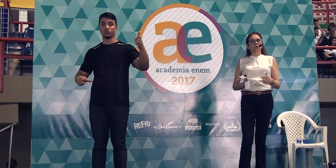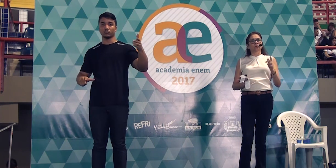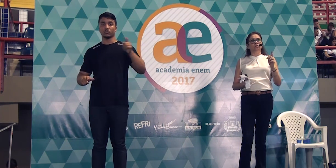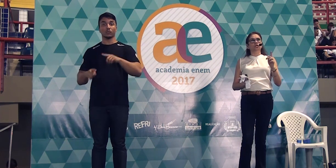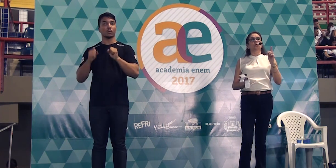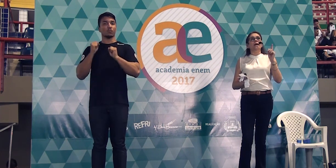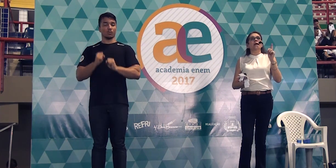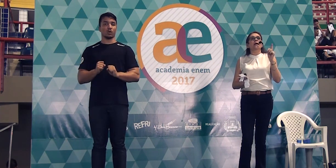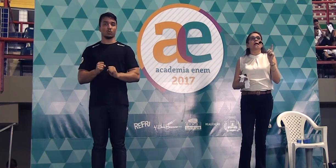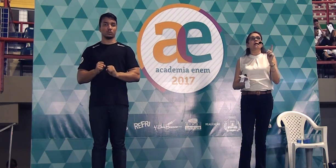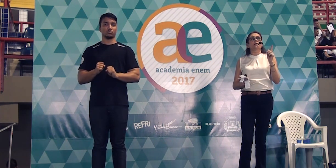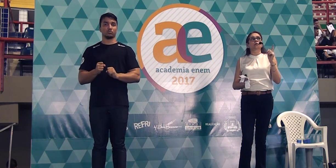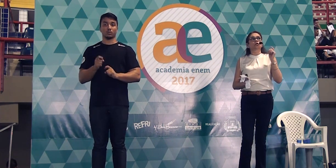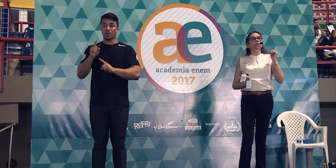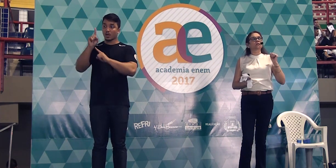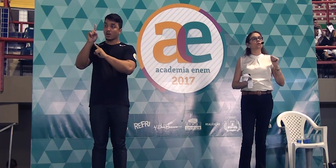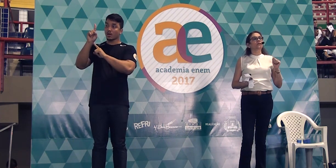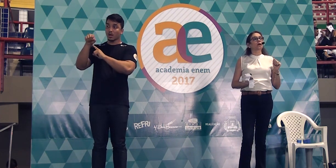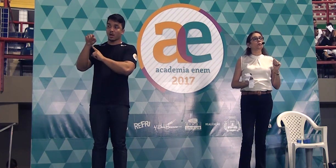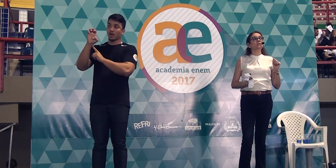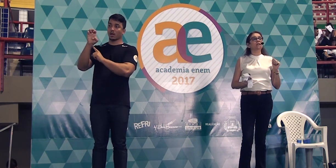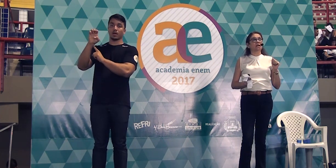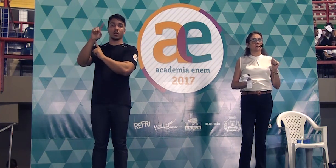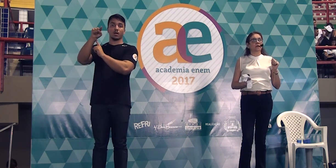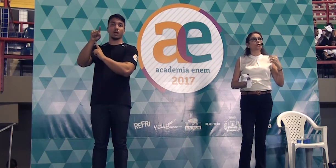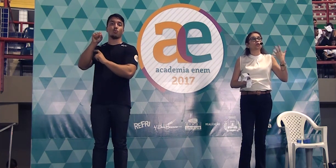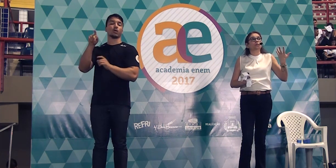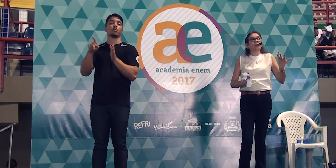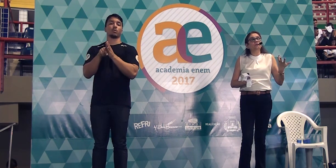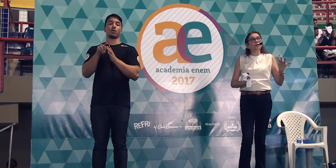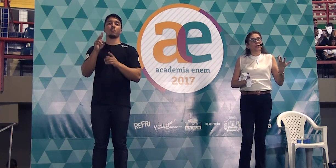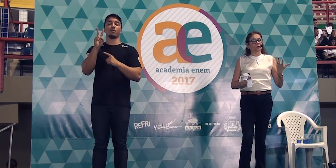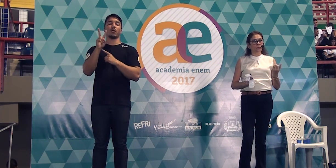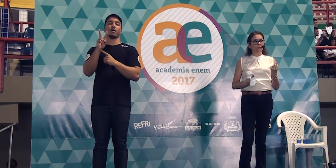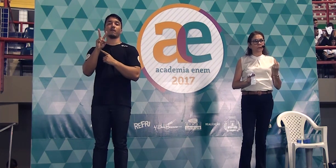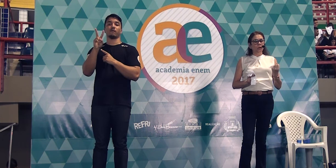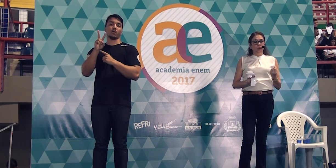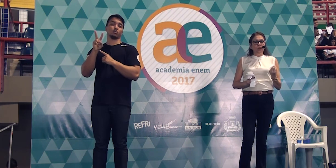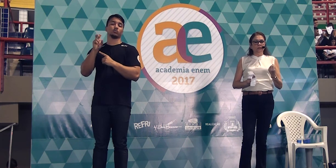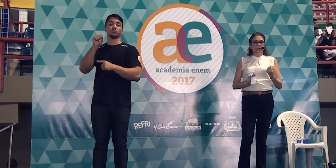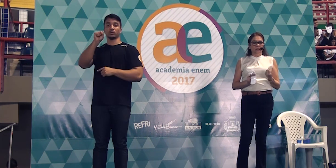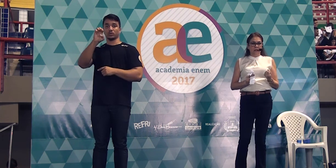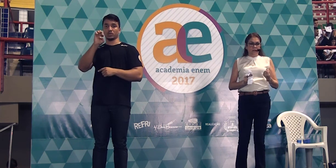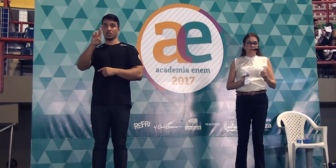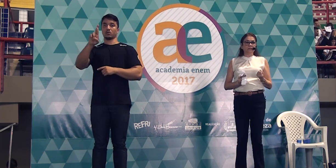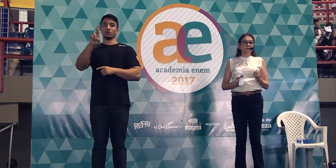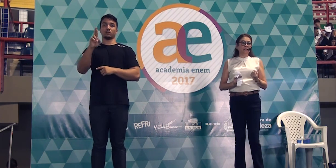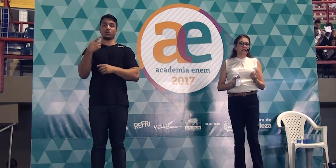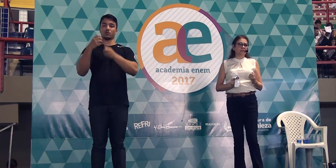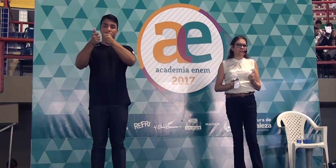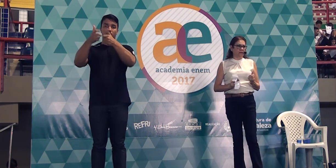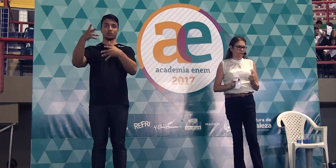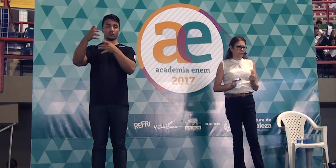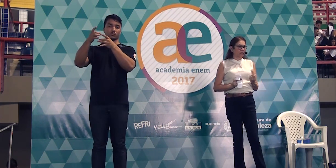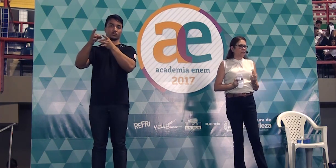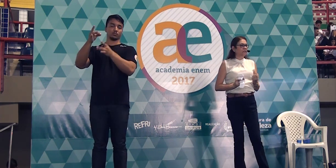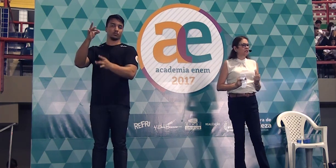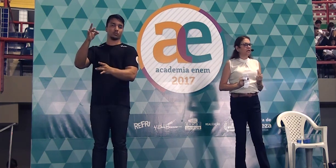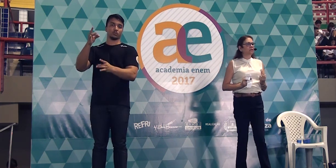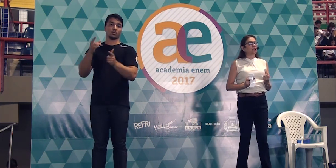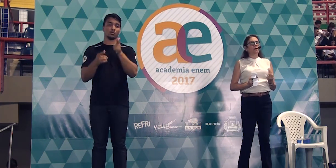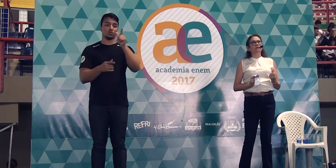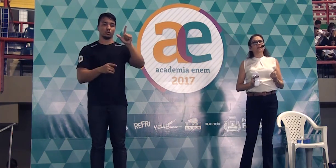Então, quando eu digo é, eu estou usando o verbo ser, eu estou definindo. Outra maneira, citação.